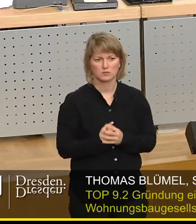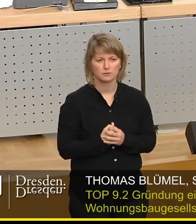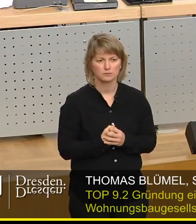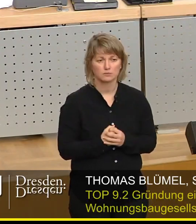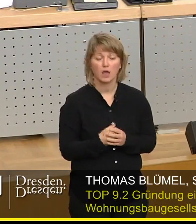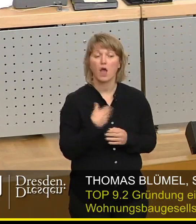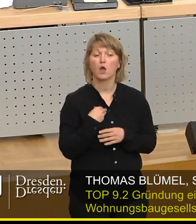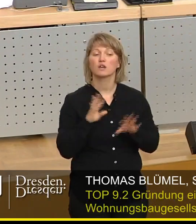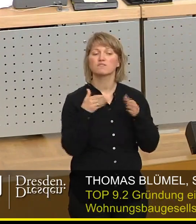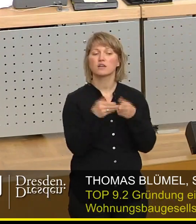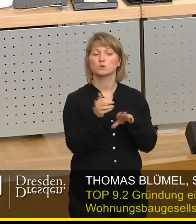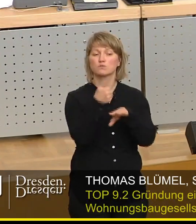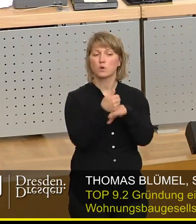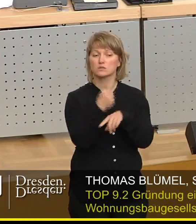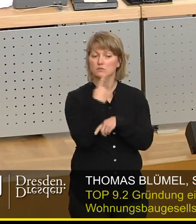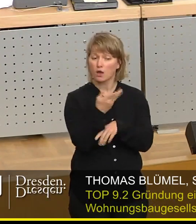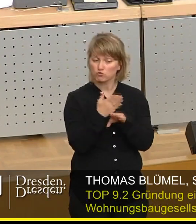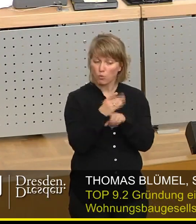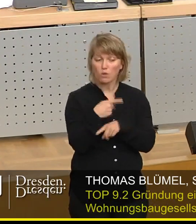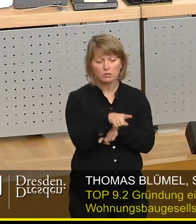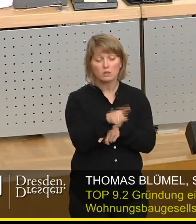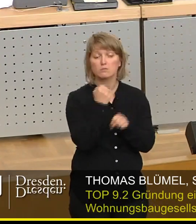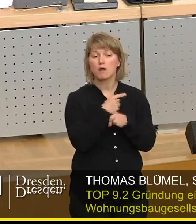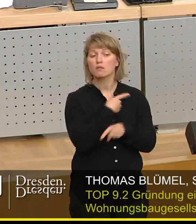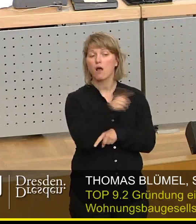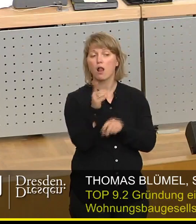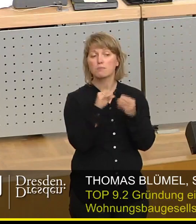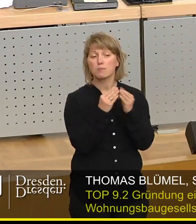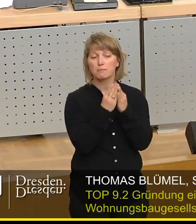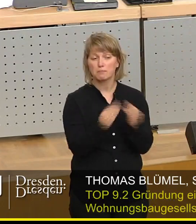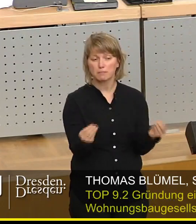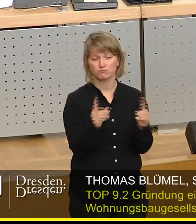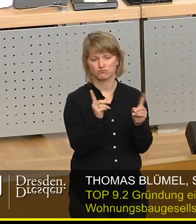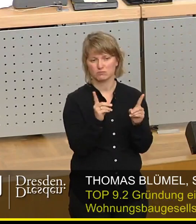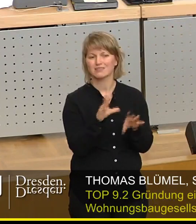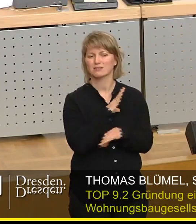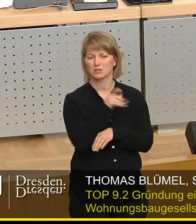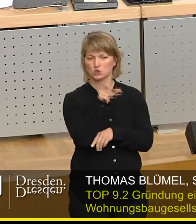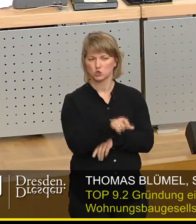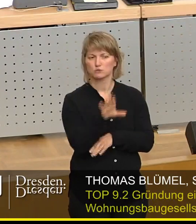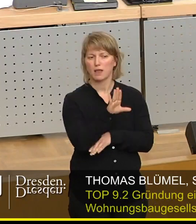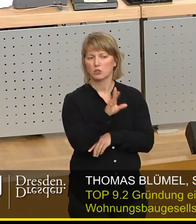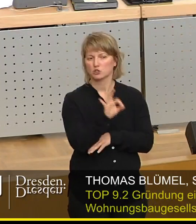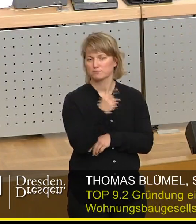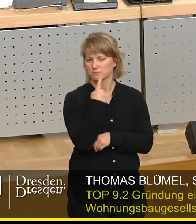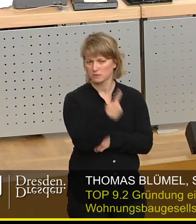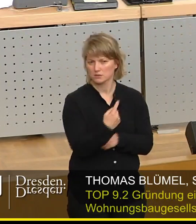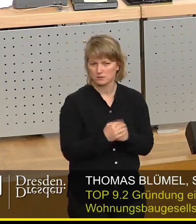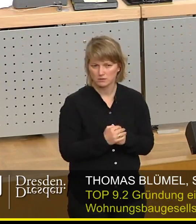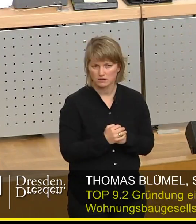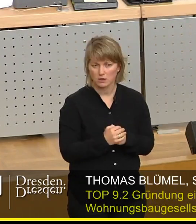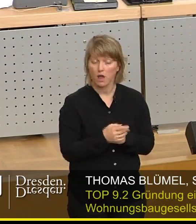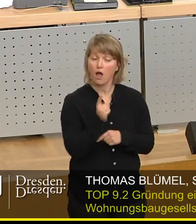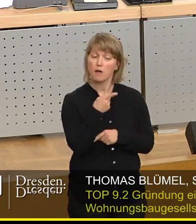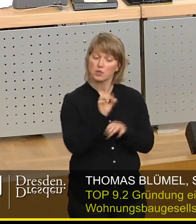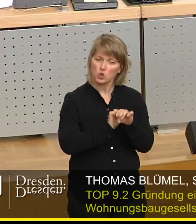Fraktionsvorsitzender hat auch erklärt, sie löst nicht alle Probleme, das hat auch der Kollege Schmelich sehr zutreffend noch mal beschrieben, aber sie